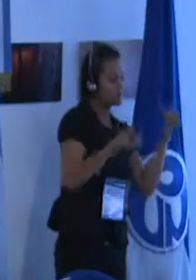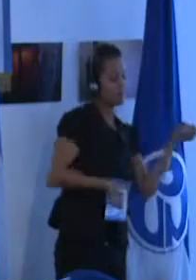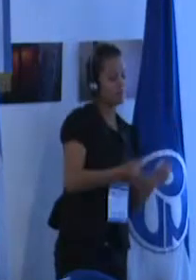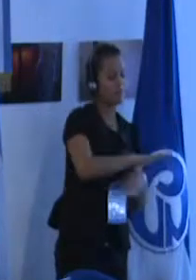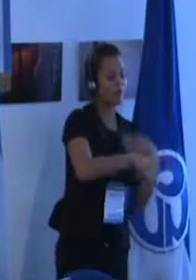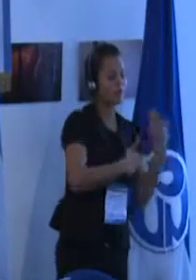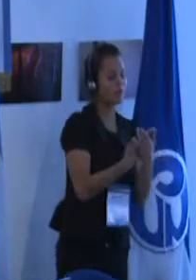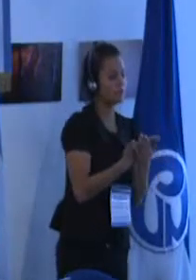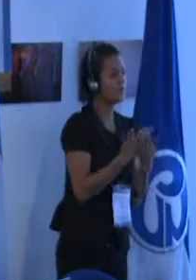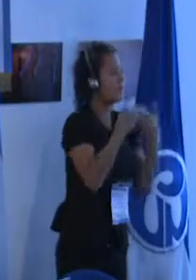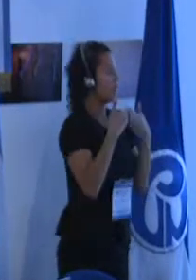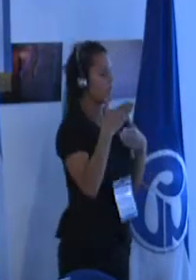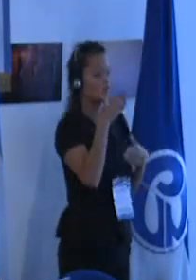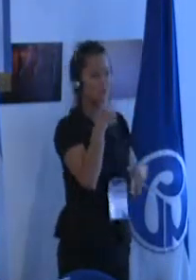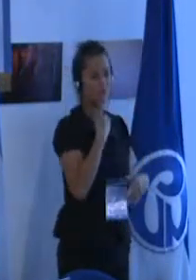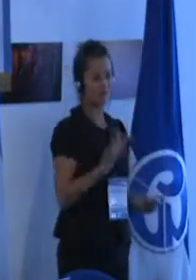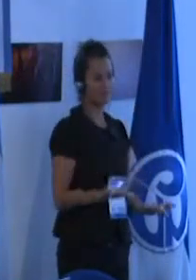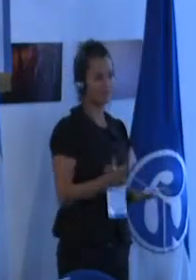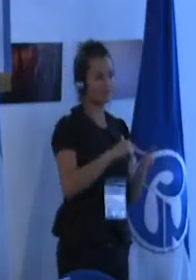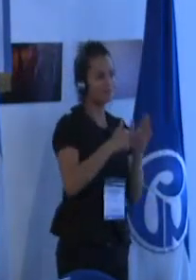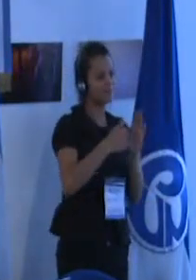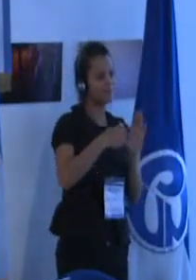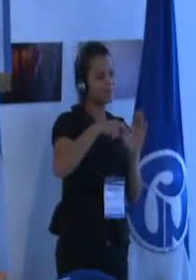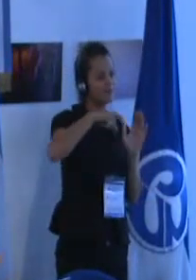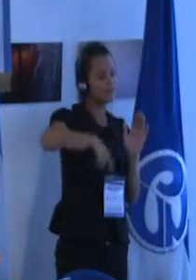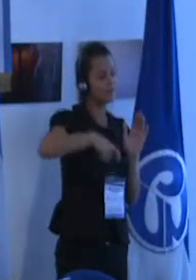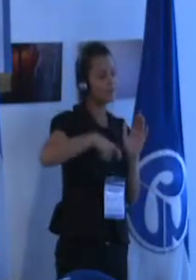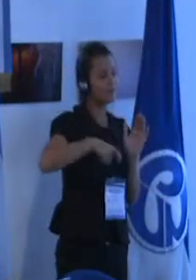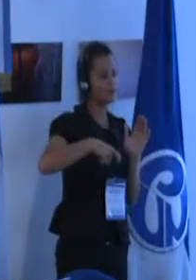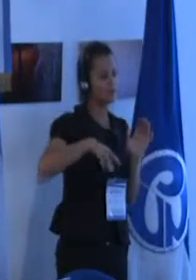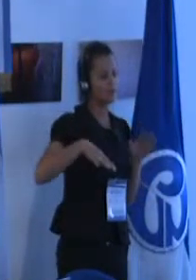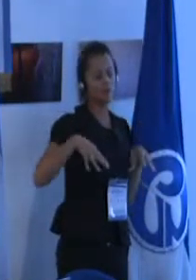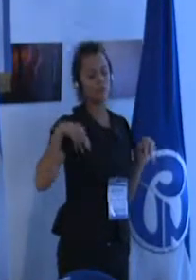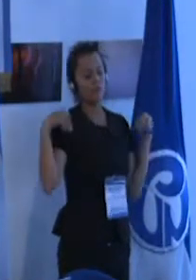la escuela no lo pone en una situación